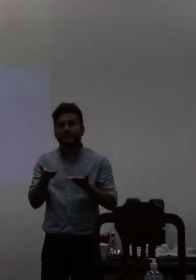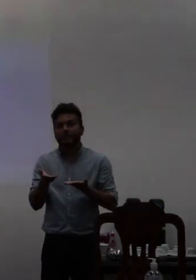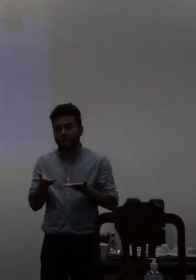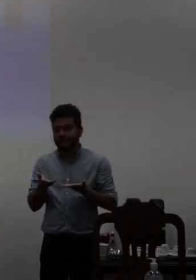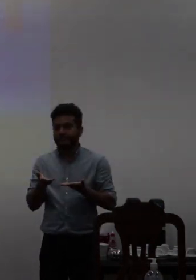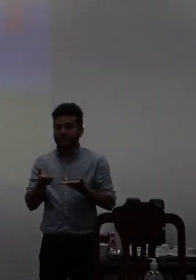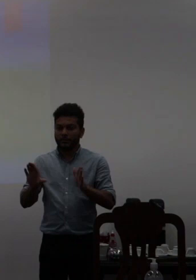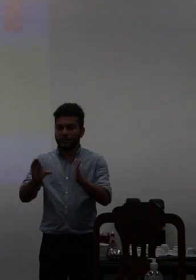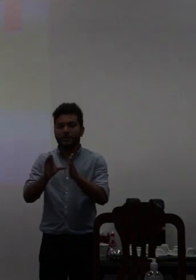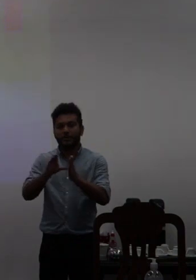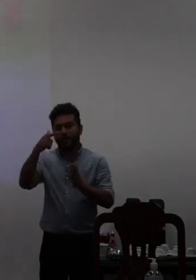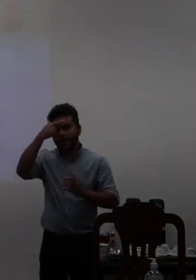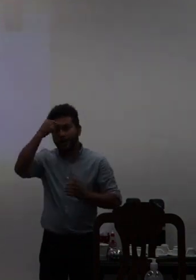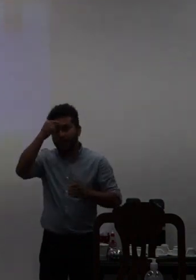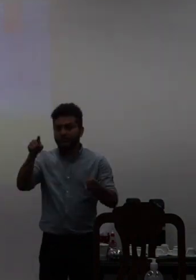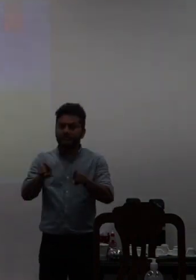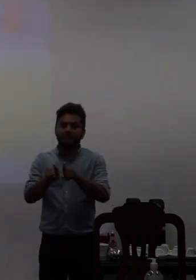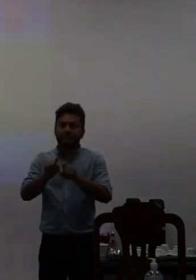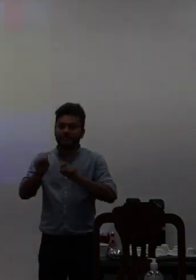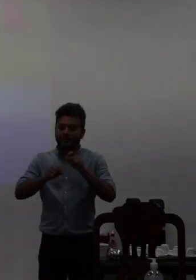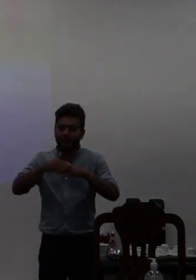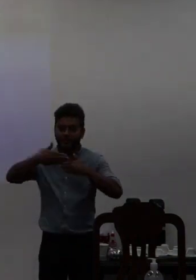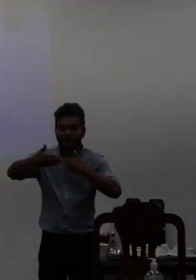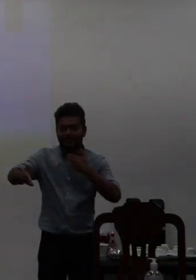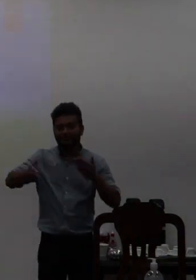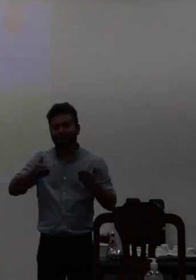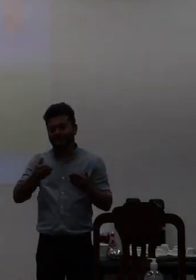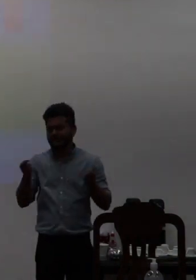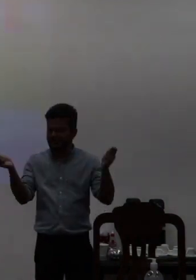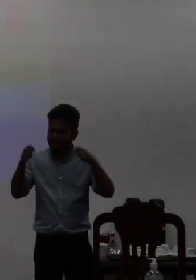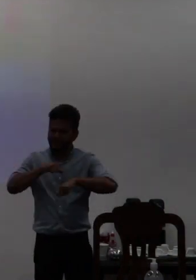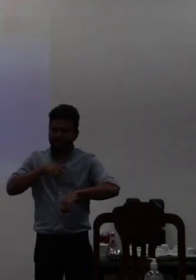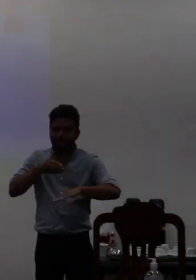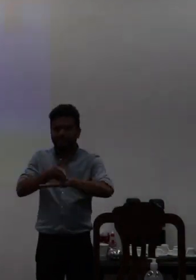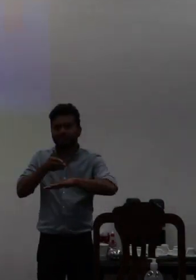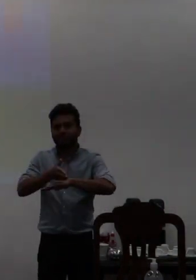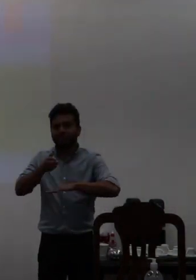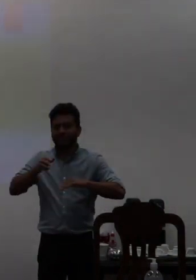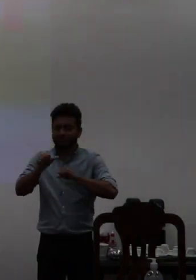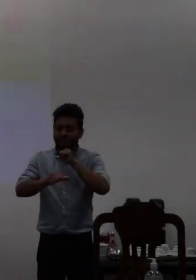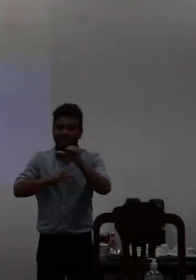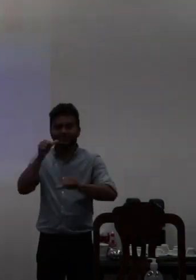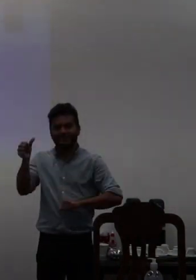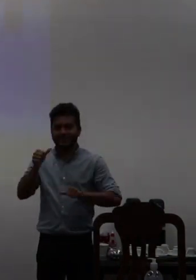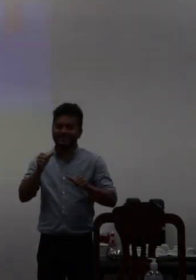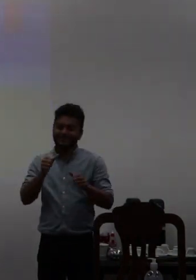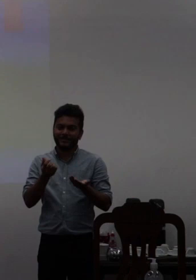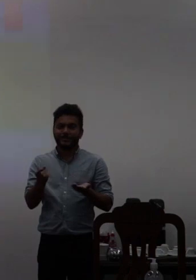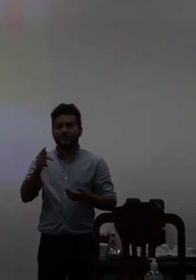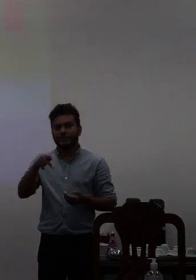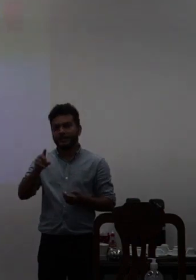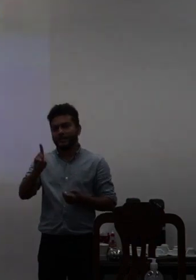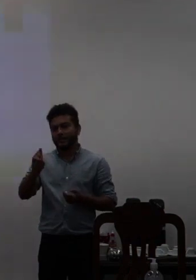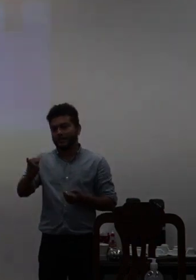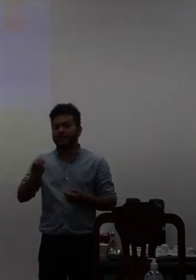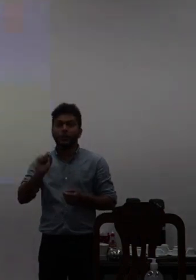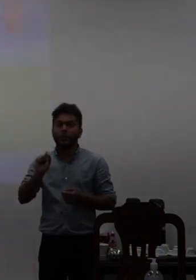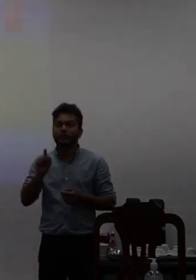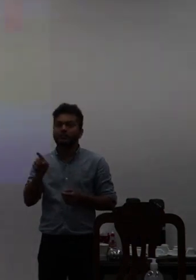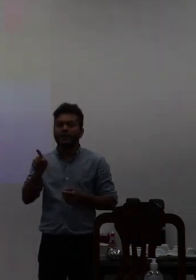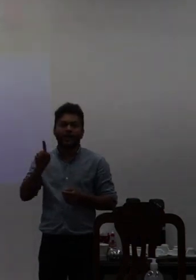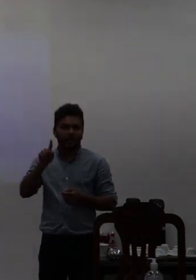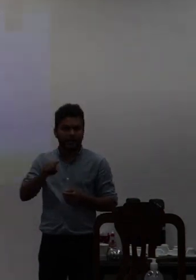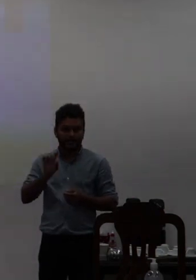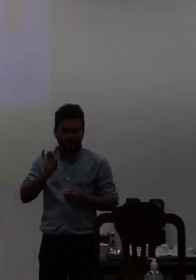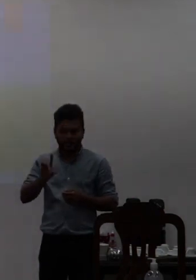mas também ou a comunidade externa a participar desse processo de revisão e aí a gente precisa lembrar que o PDI ele não